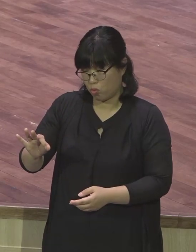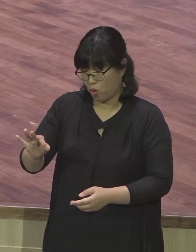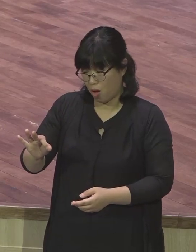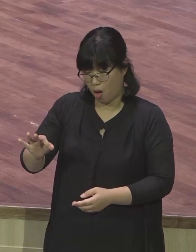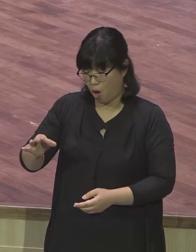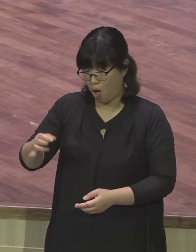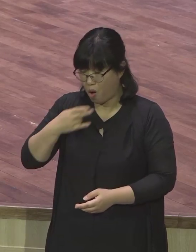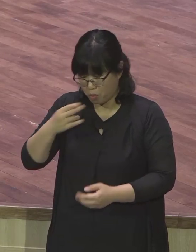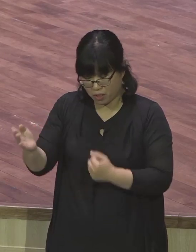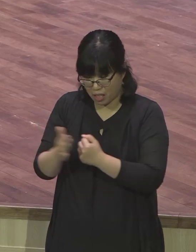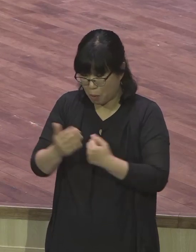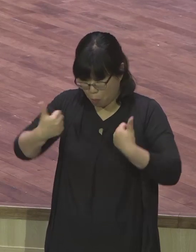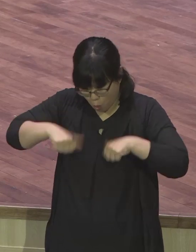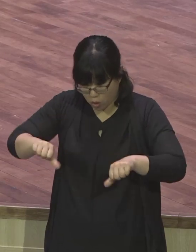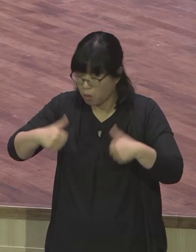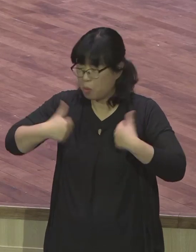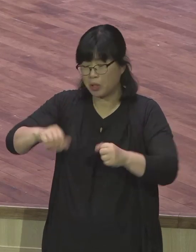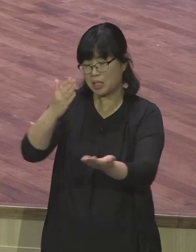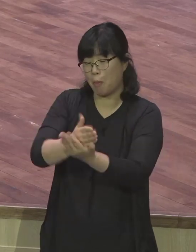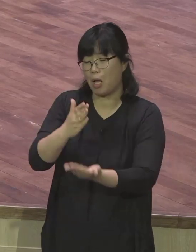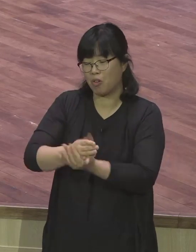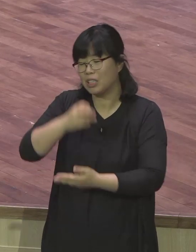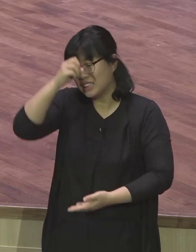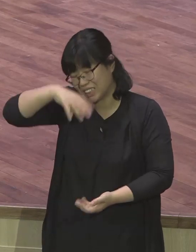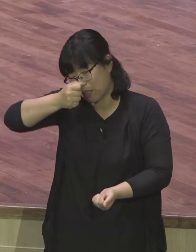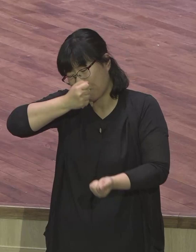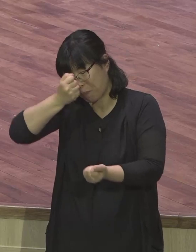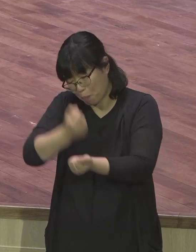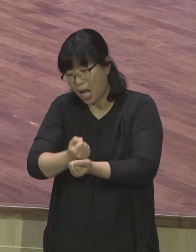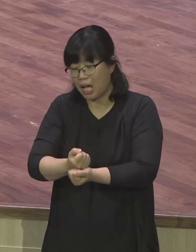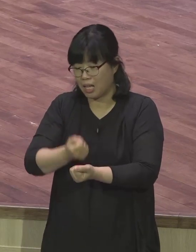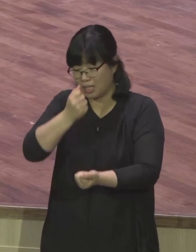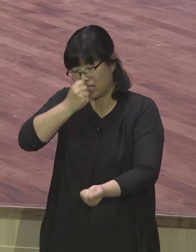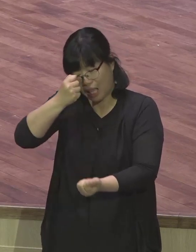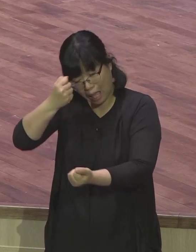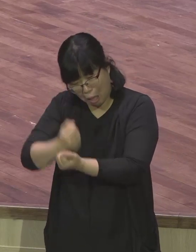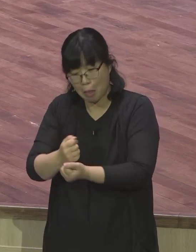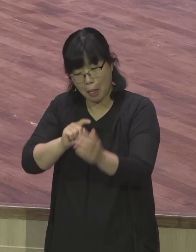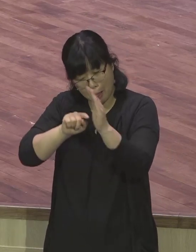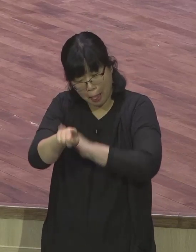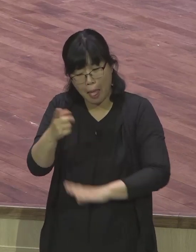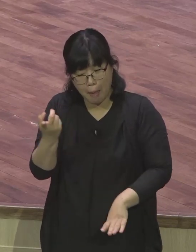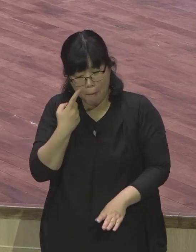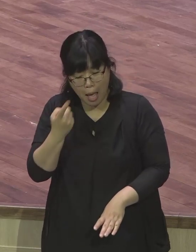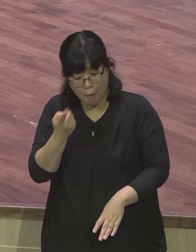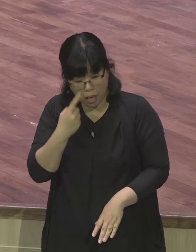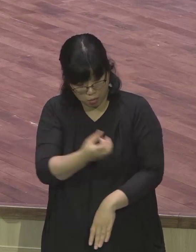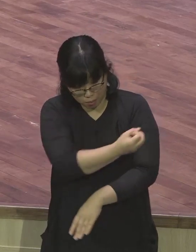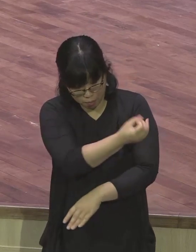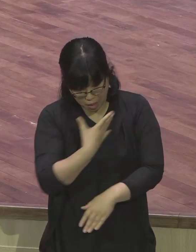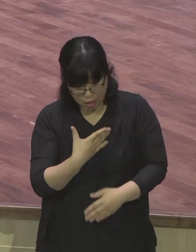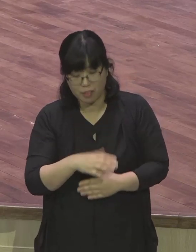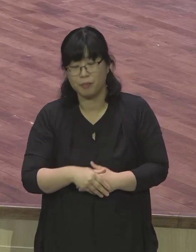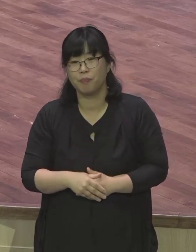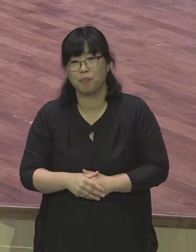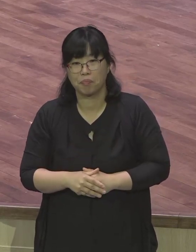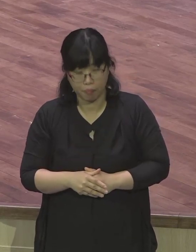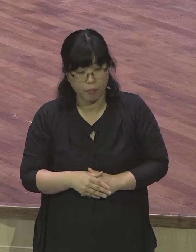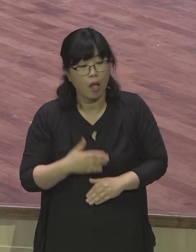그냥 와서 하나님께서 인도해주신 것을 체험해보라고 이야기를 해줬습니다 그 말씀을 들으면서